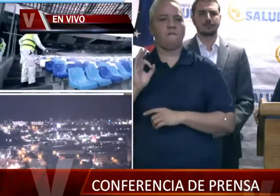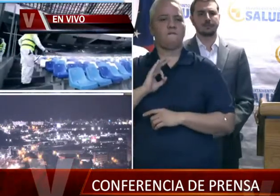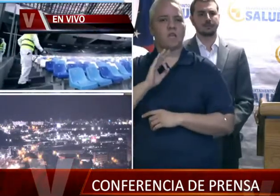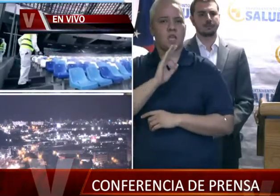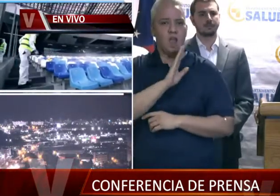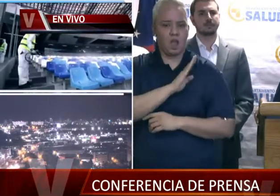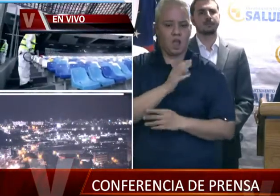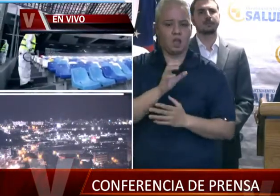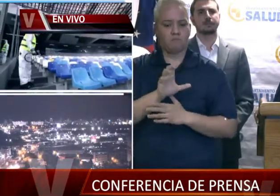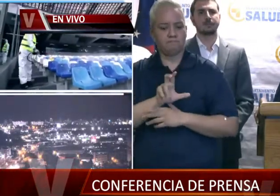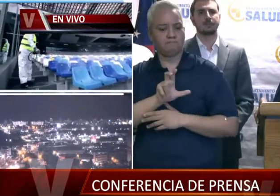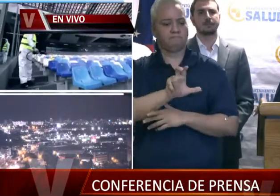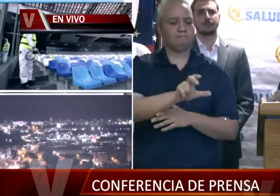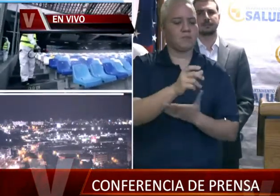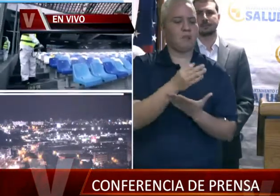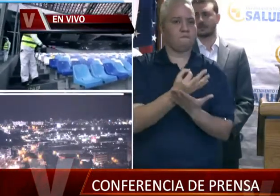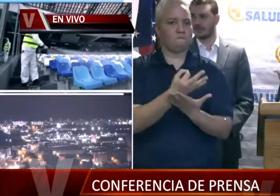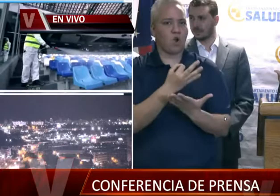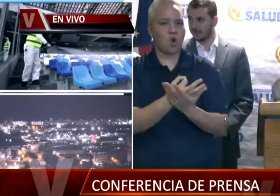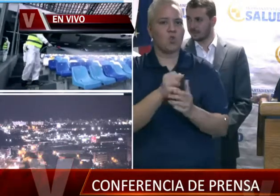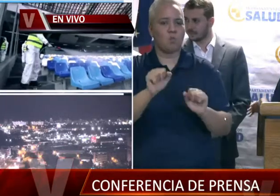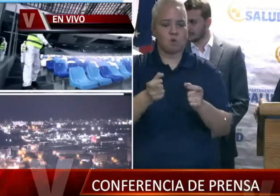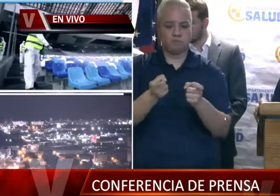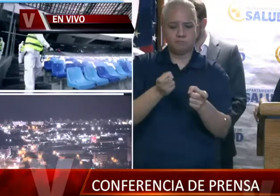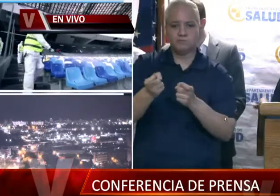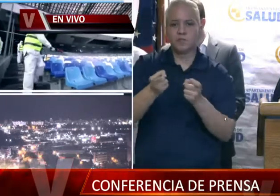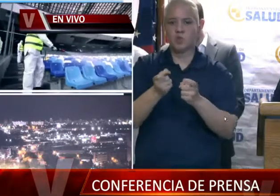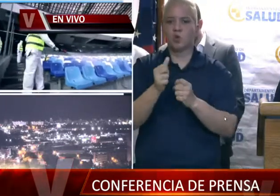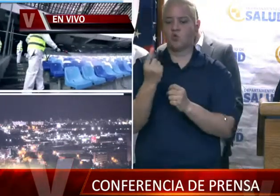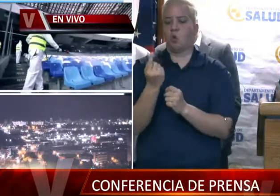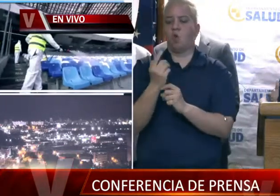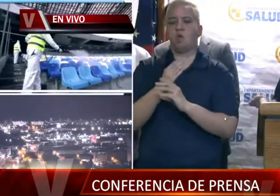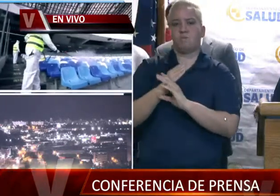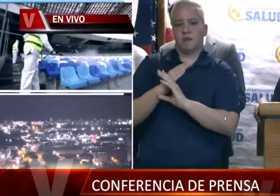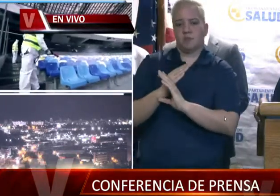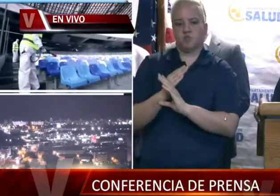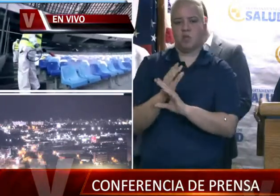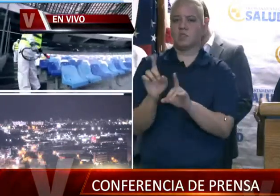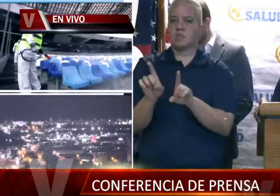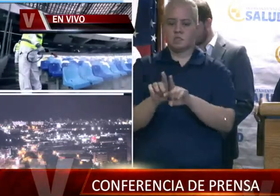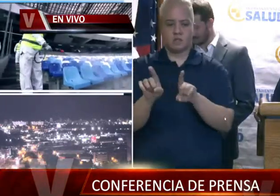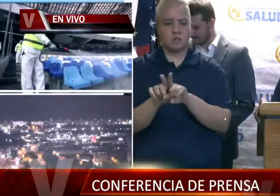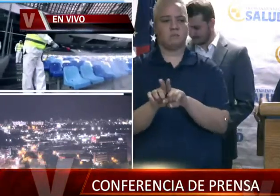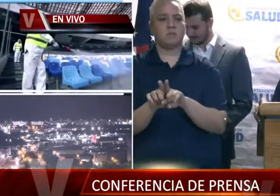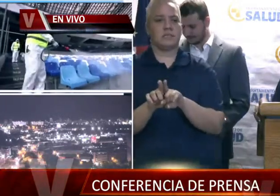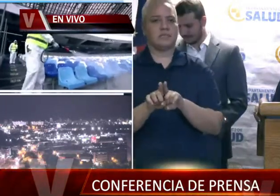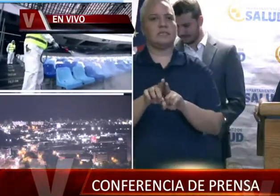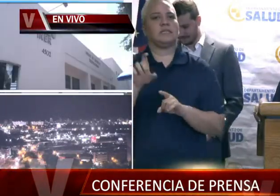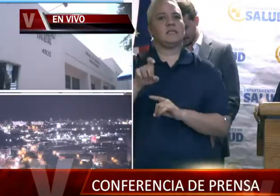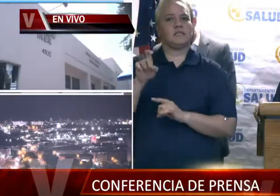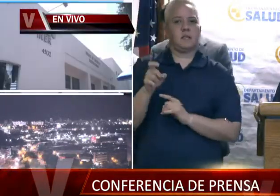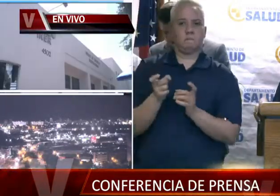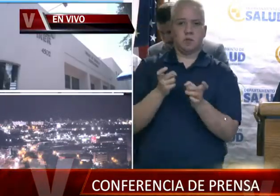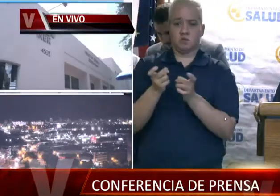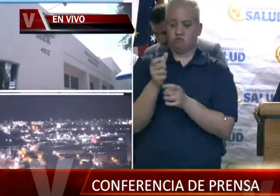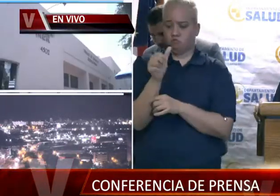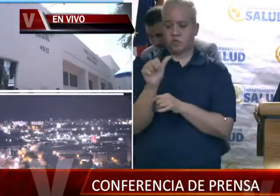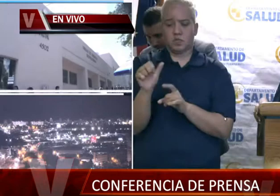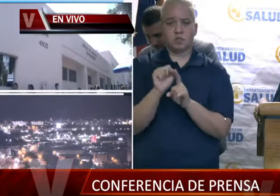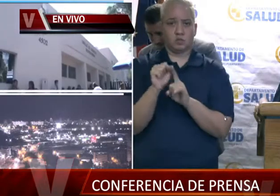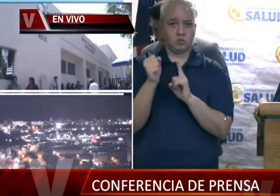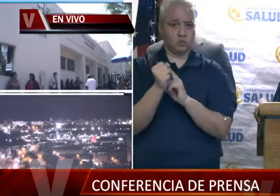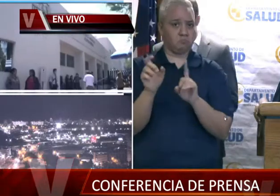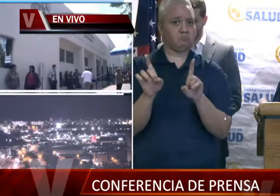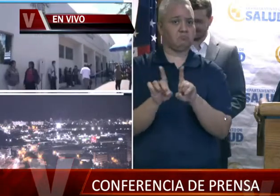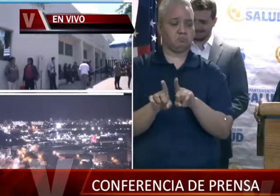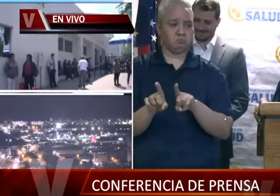para que nosotros podamos manejar no solamente desde el aspecto de prevención, sino también todo aquello que se necesite para el manejo de cualquier situación, pues